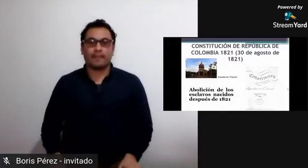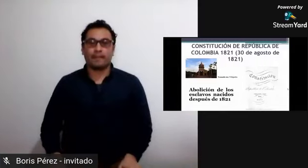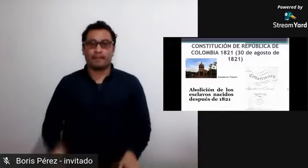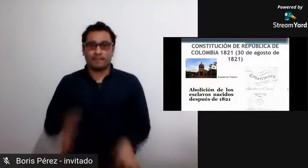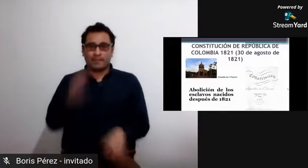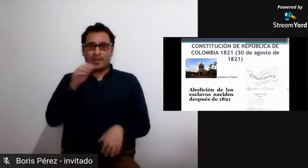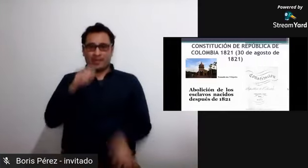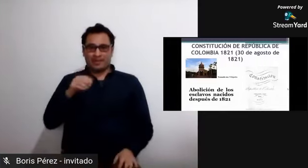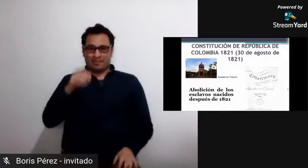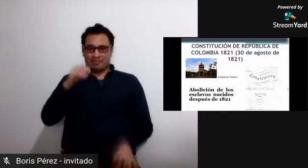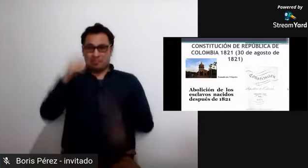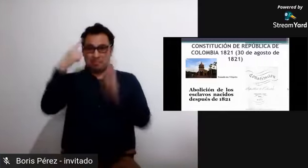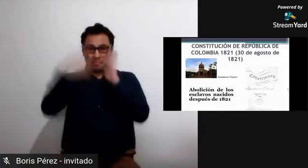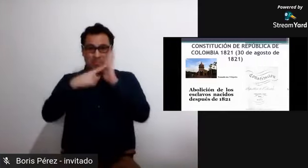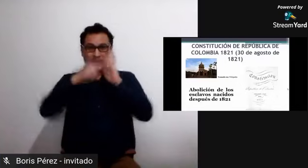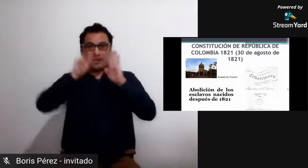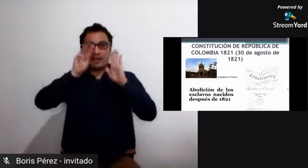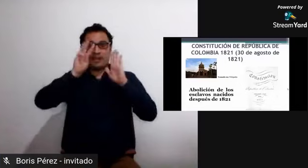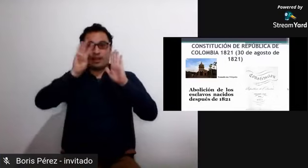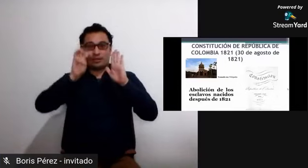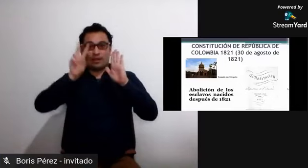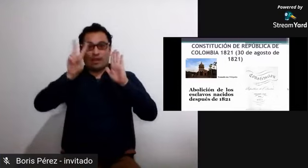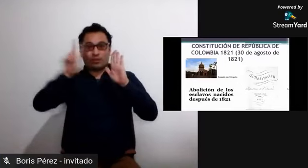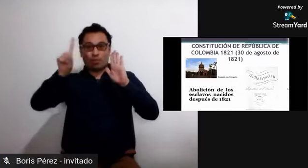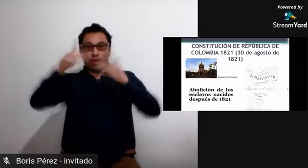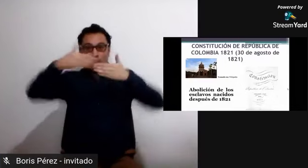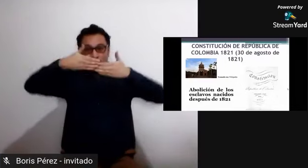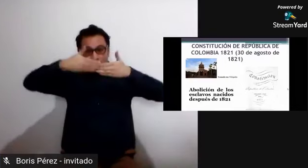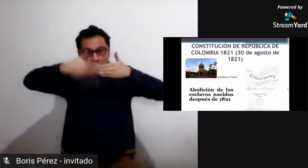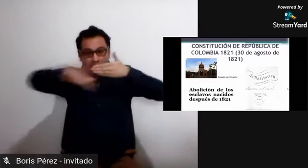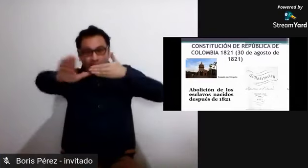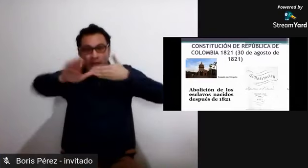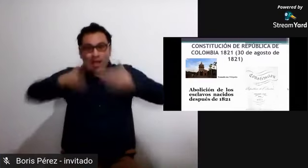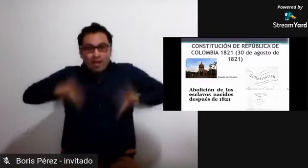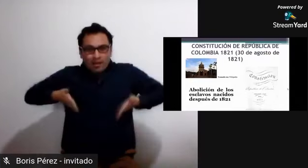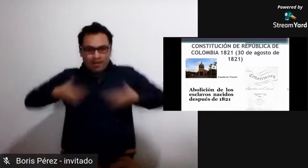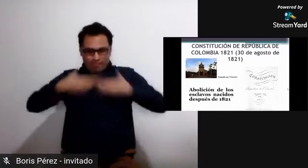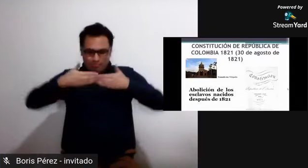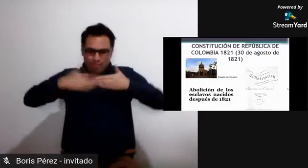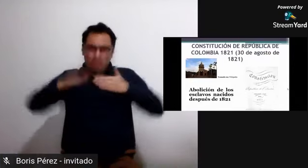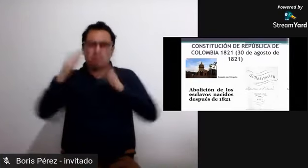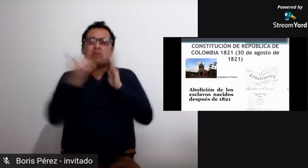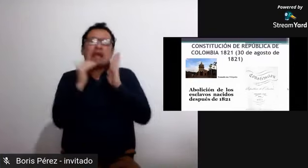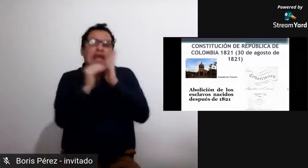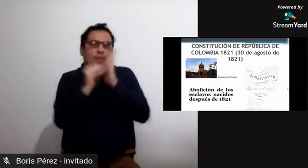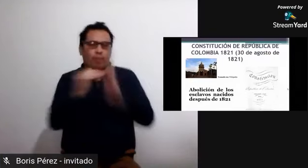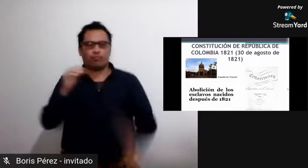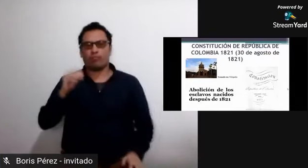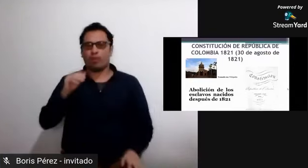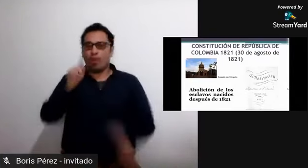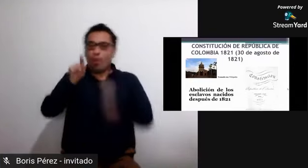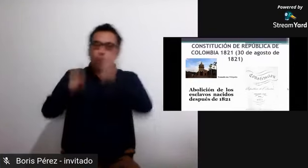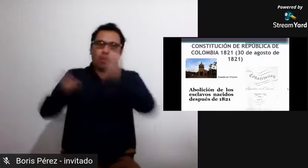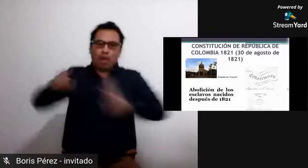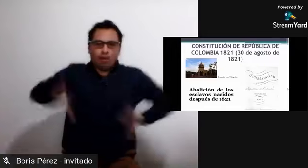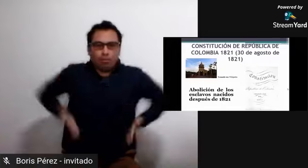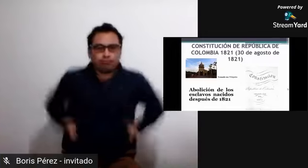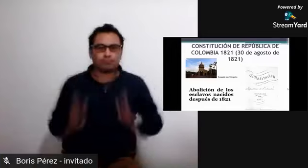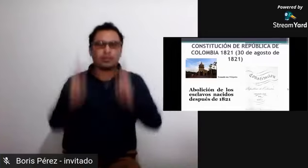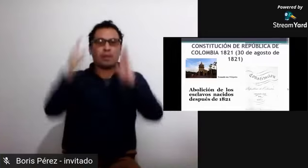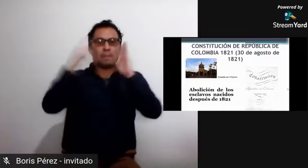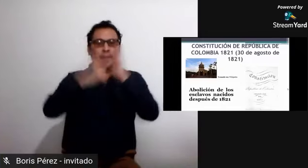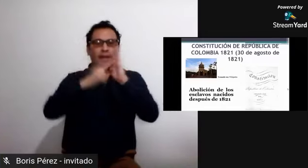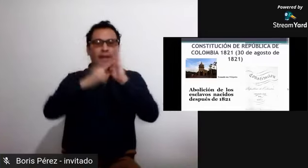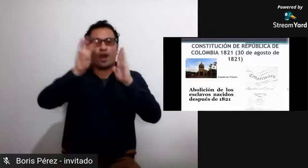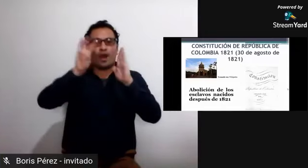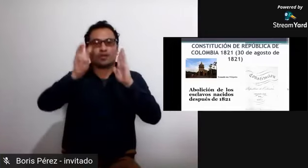Venezuela, y por eso conseguimos entonces para el año 1821 una